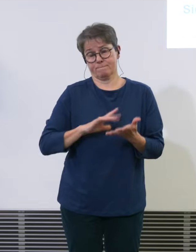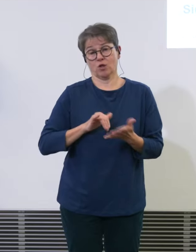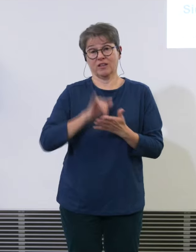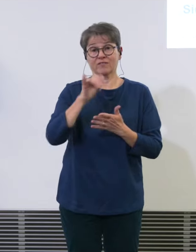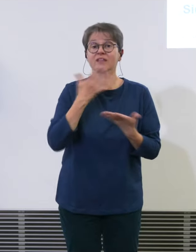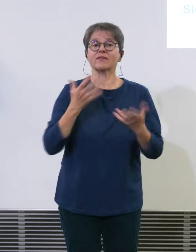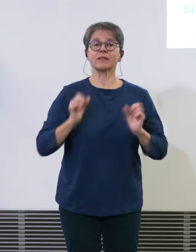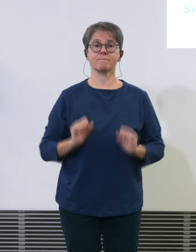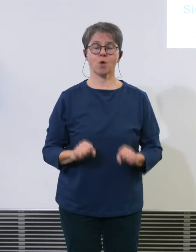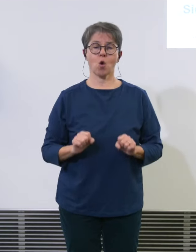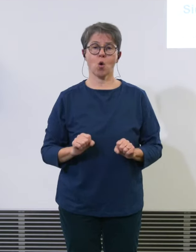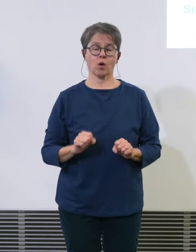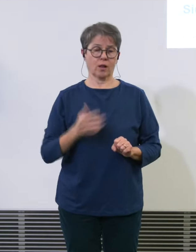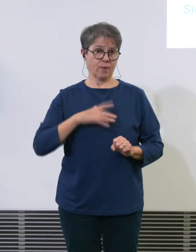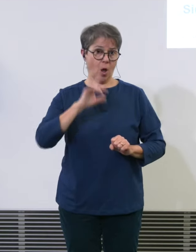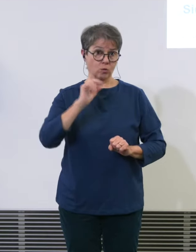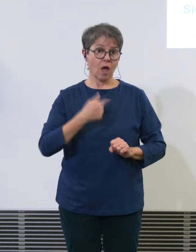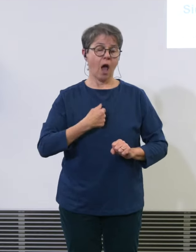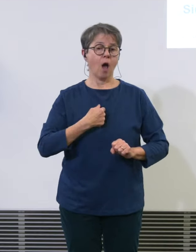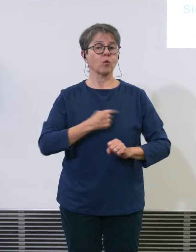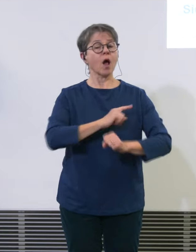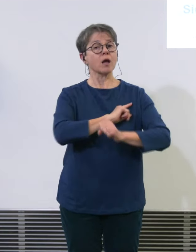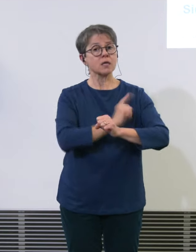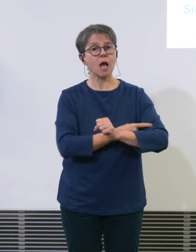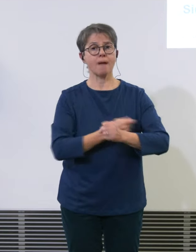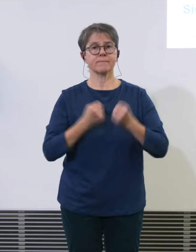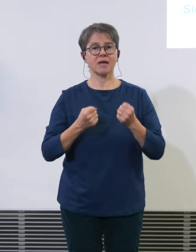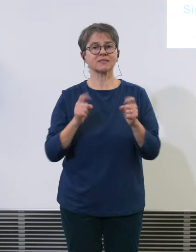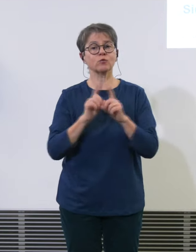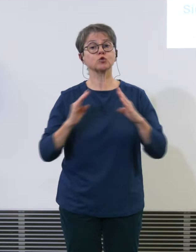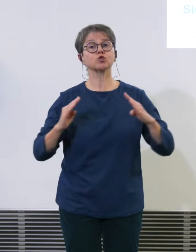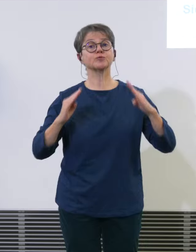Kapazität dass wir in diesen Wellenspitzen auch wirklich